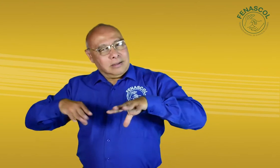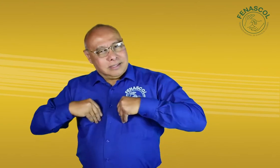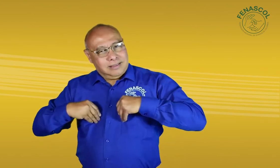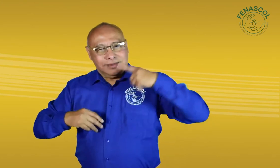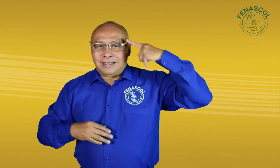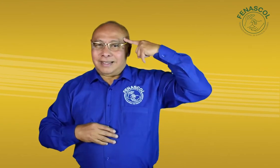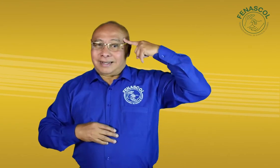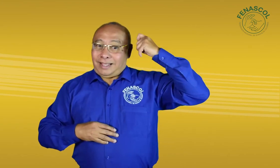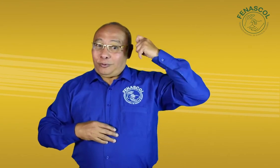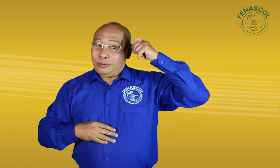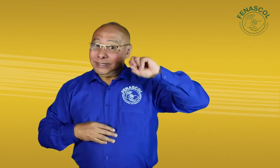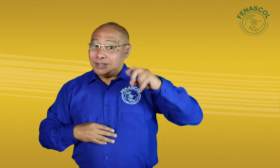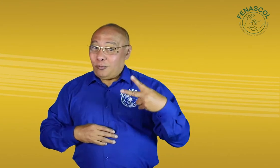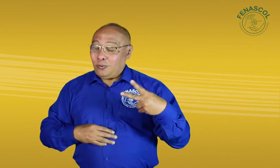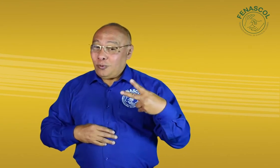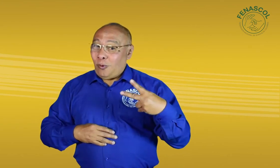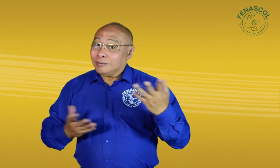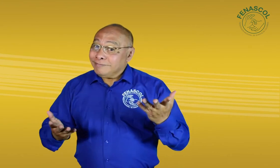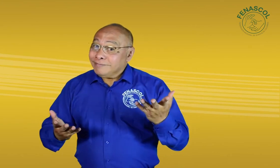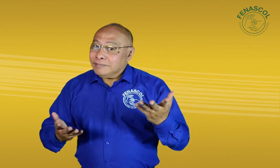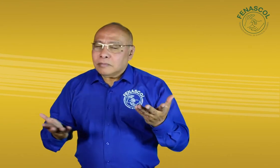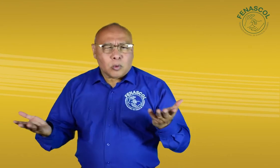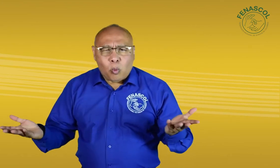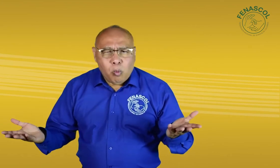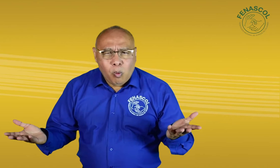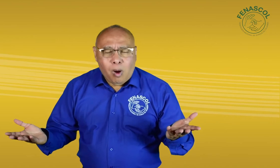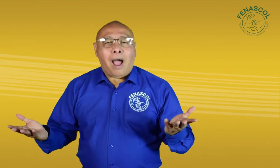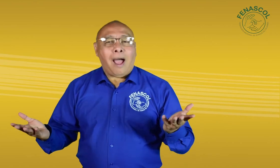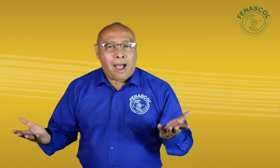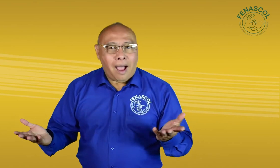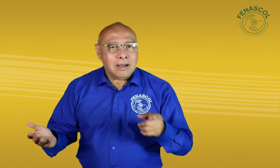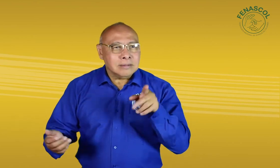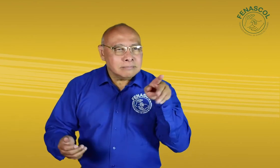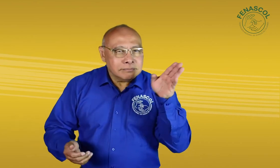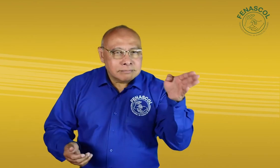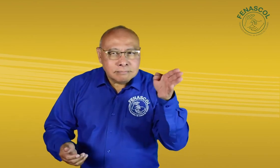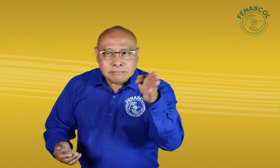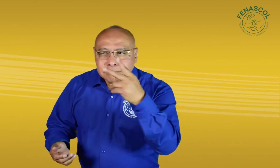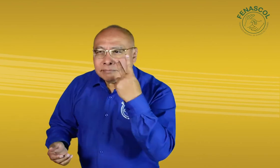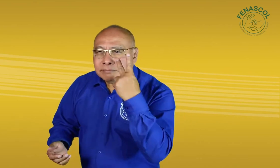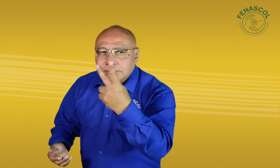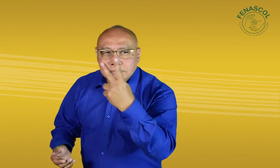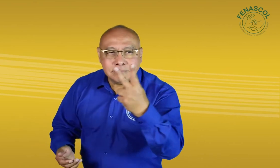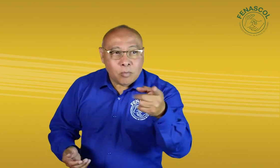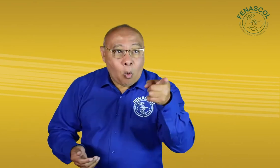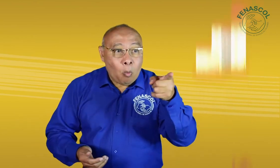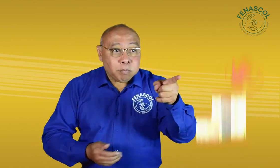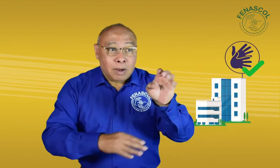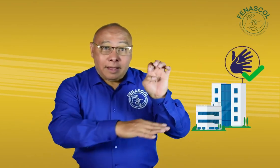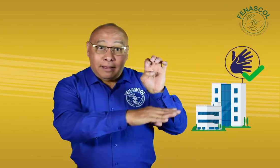sorda, a que acepten este nuevo reto. ¿Cómo lo vamos a hacer? Tú vas a poder identificar las entidades que